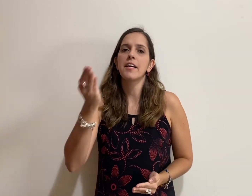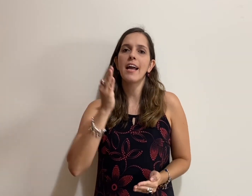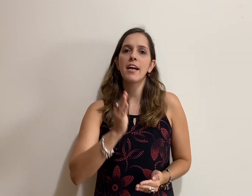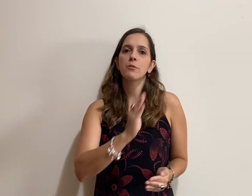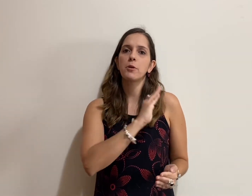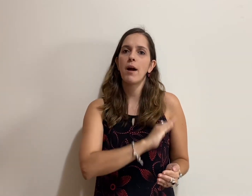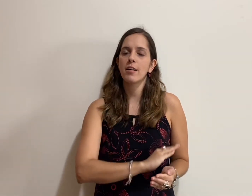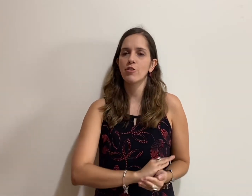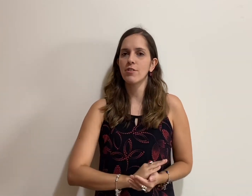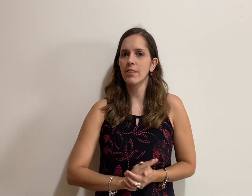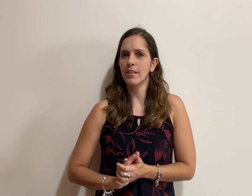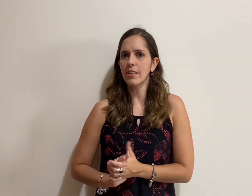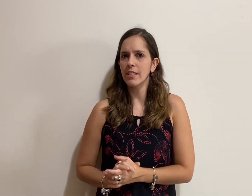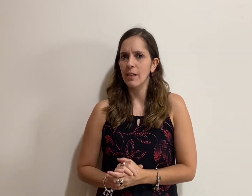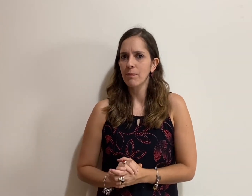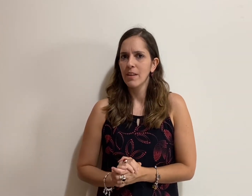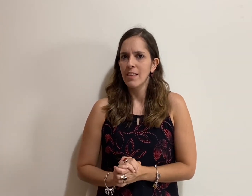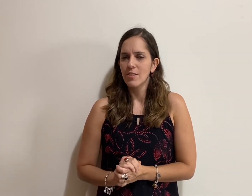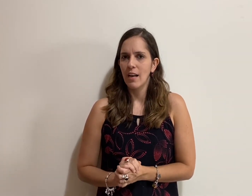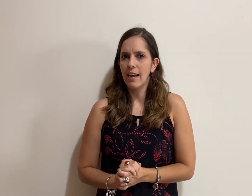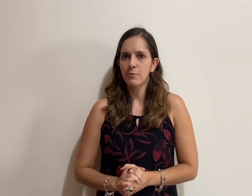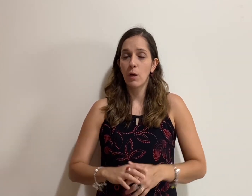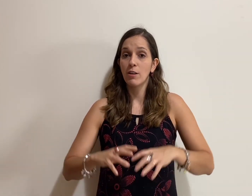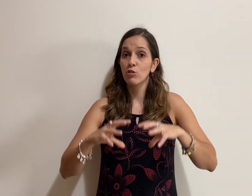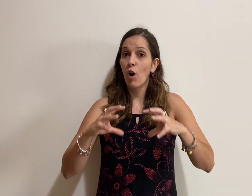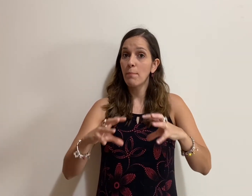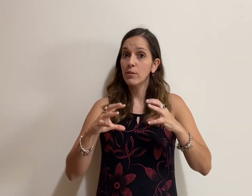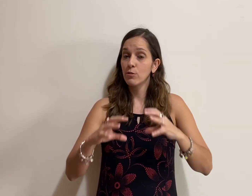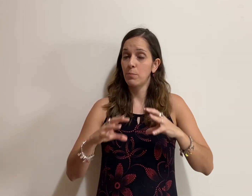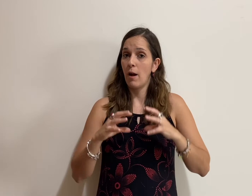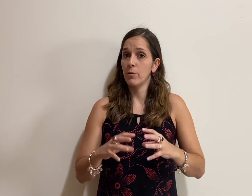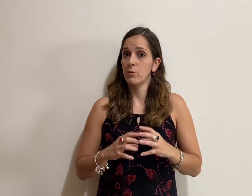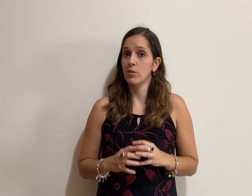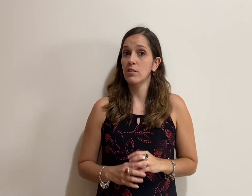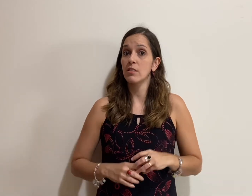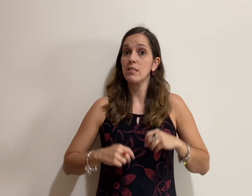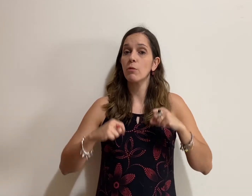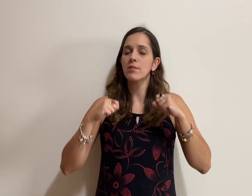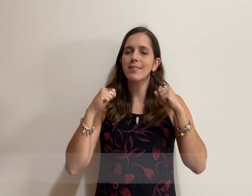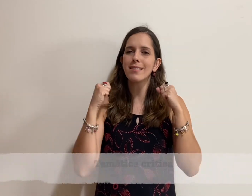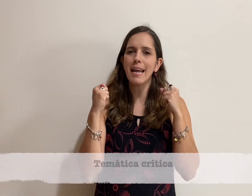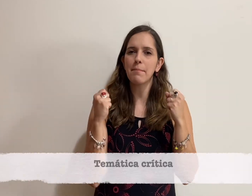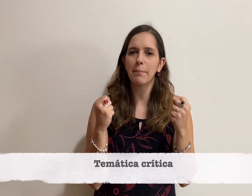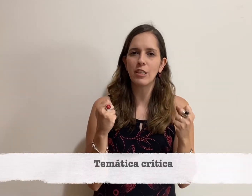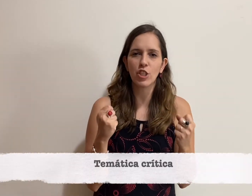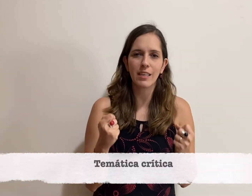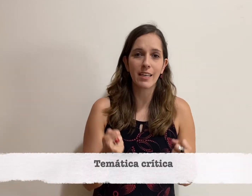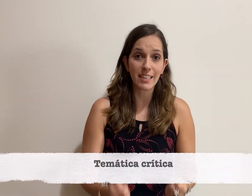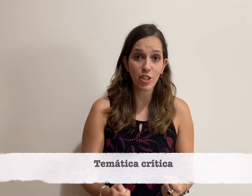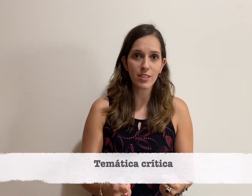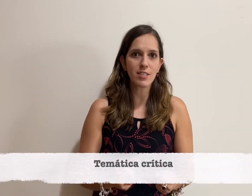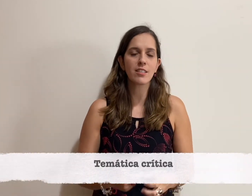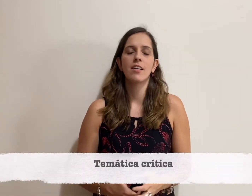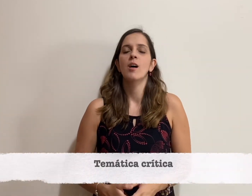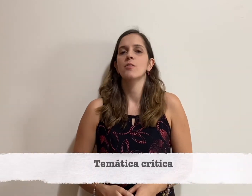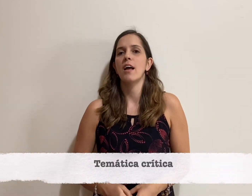era o que o artista queria, certo? Então, as obras do Paulo Apuzinski são extremamente críticas, certo?